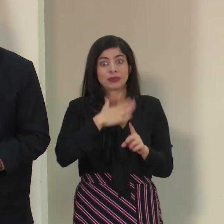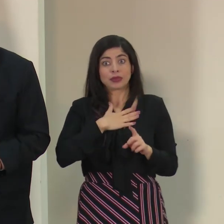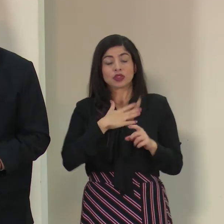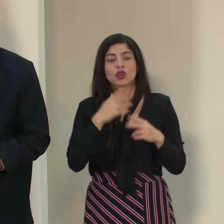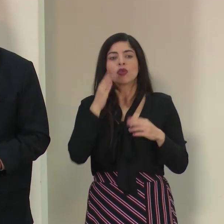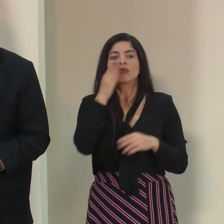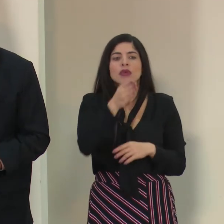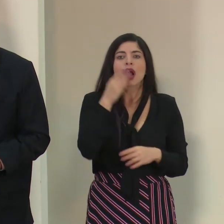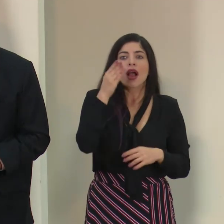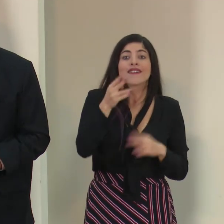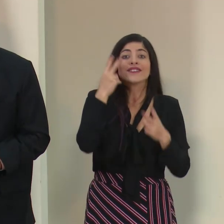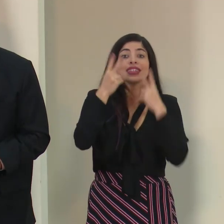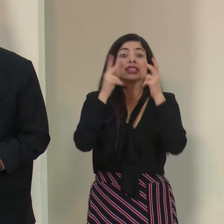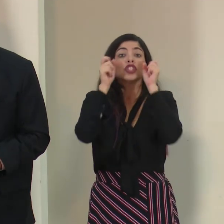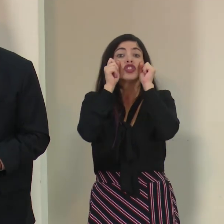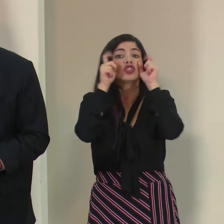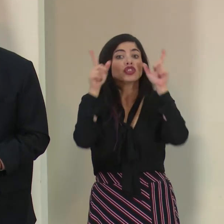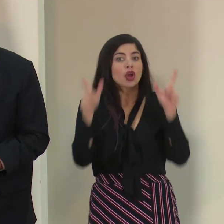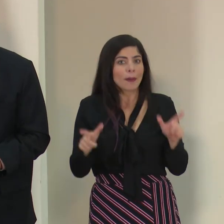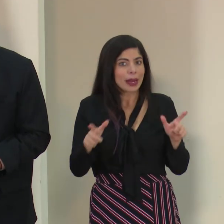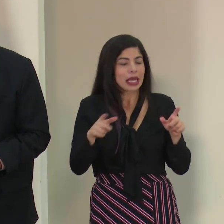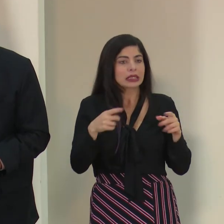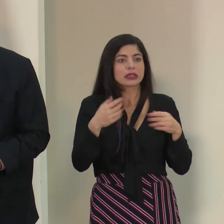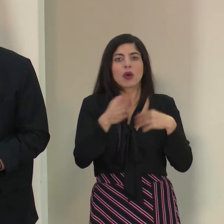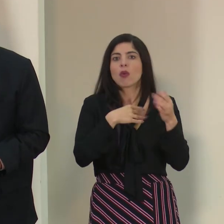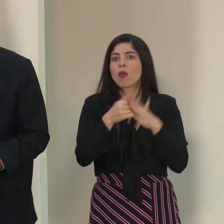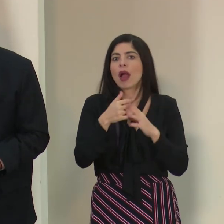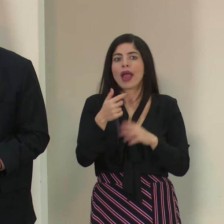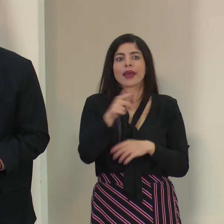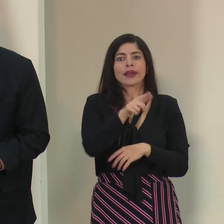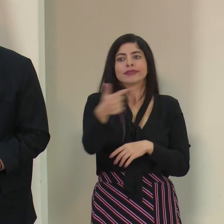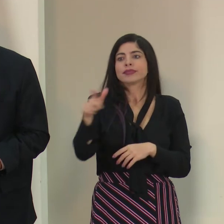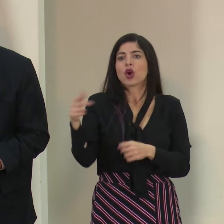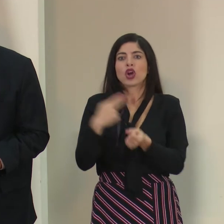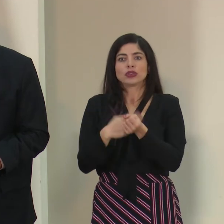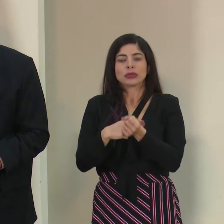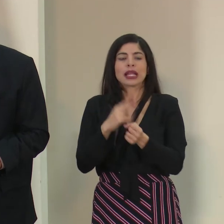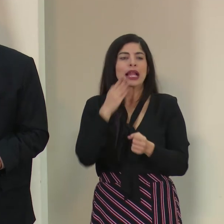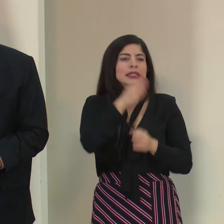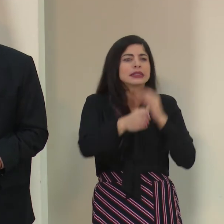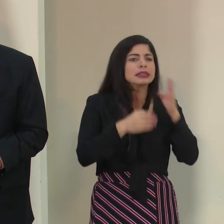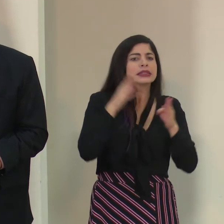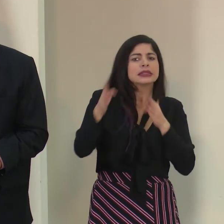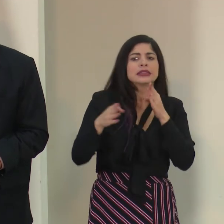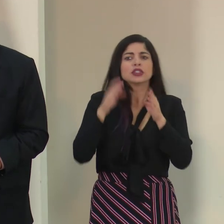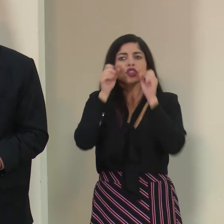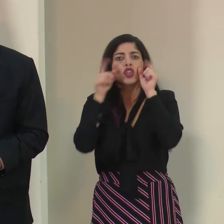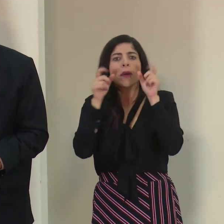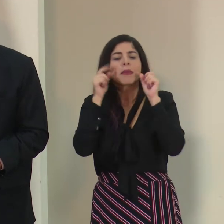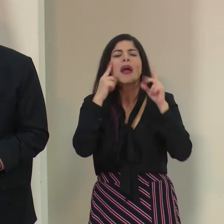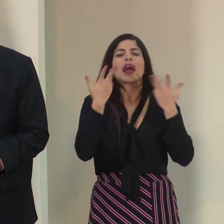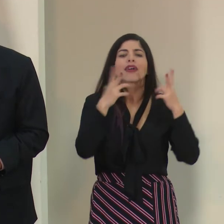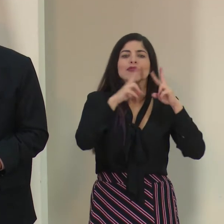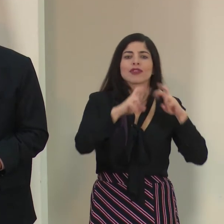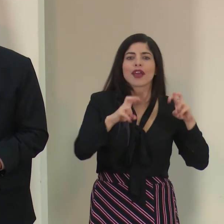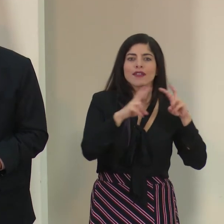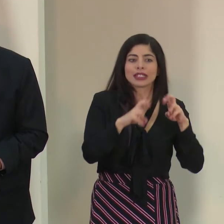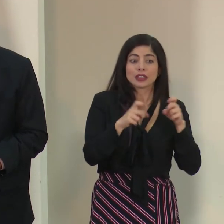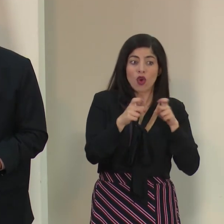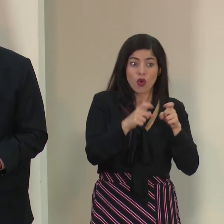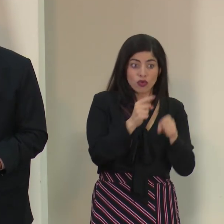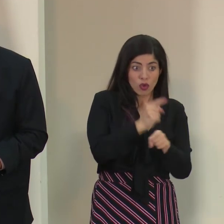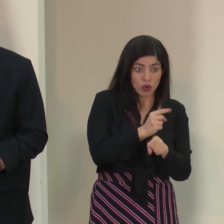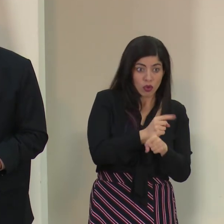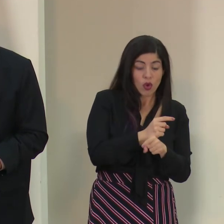realizando visitas sorpresa y de forma alegría, aleatoria a los centros de salud para revisar cómo están los controles, para revisar cómo